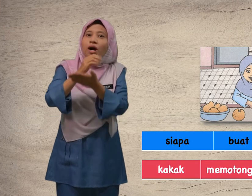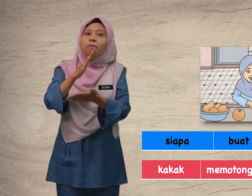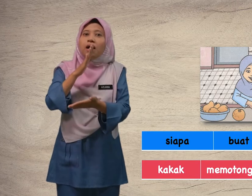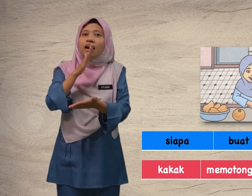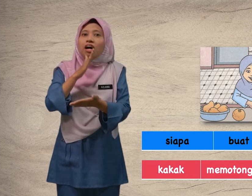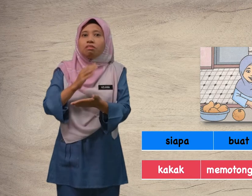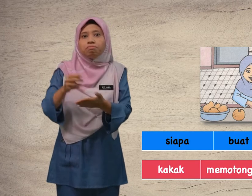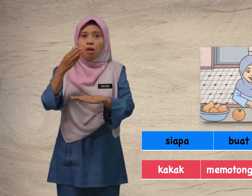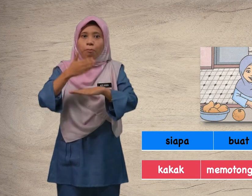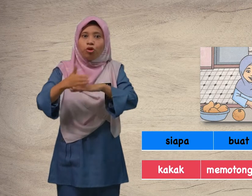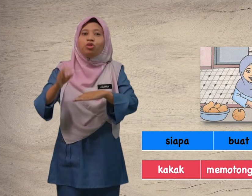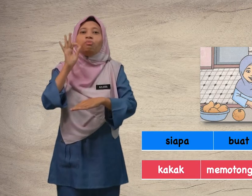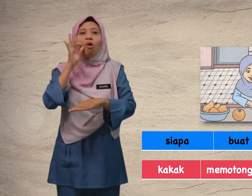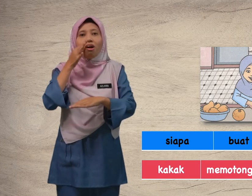emak, potong buah.